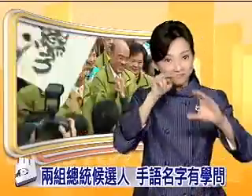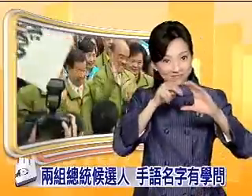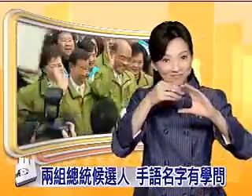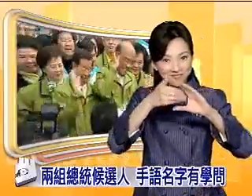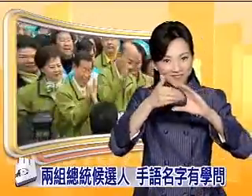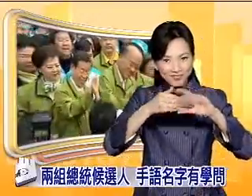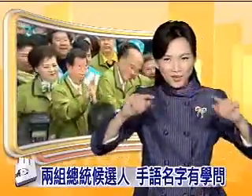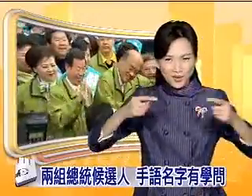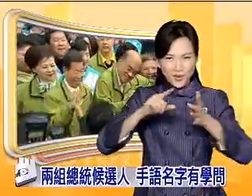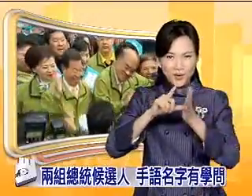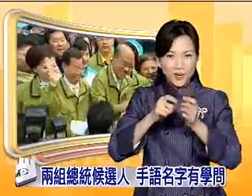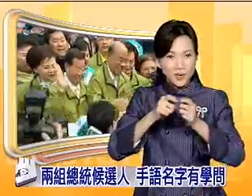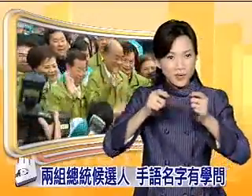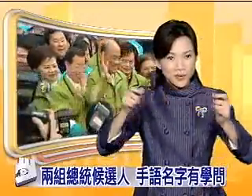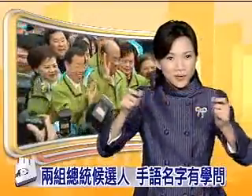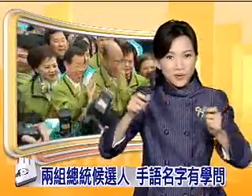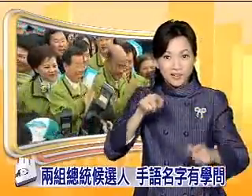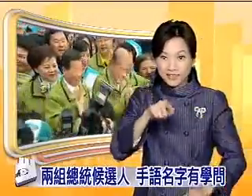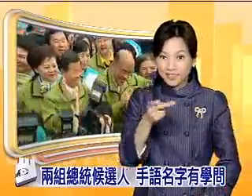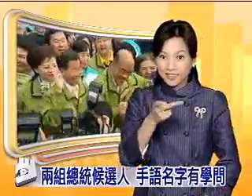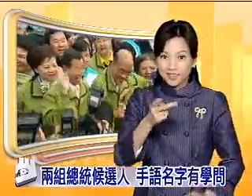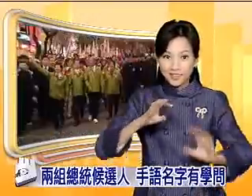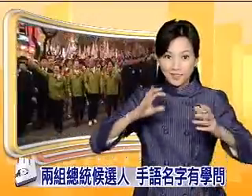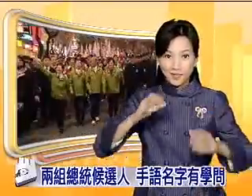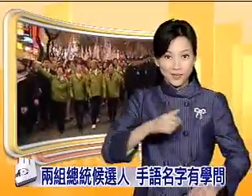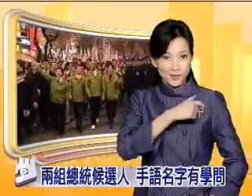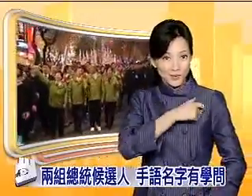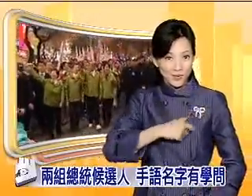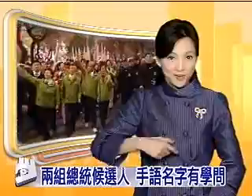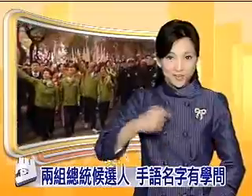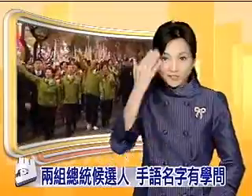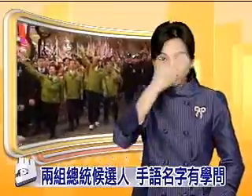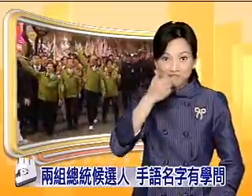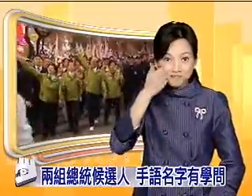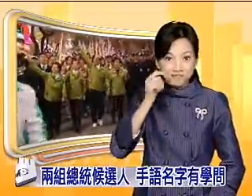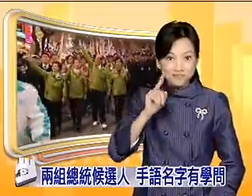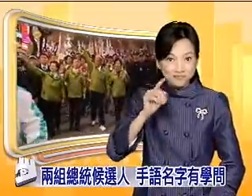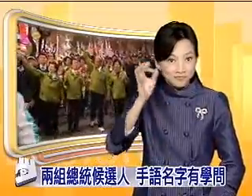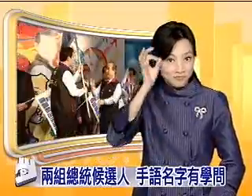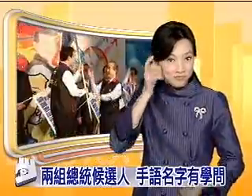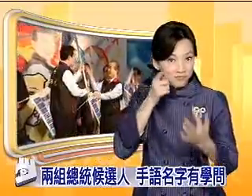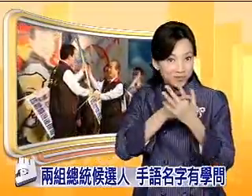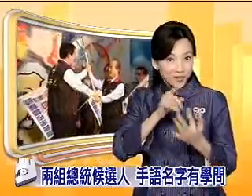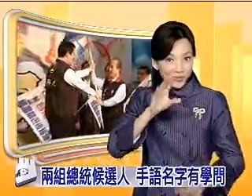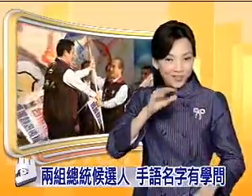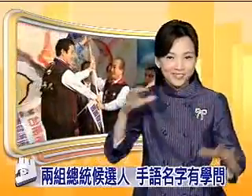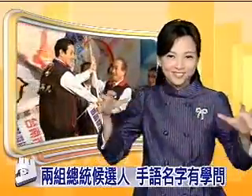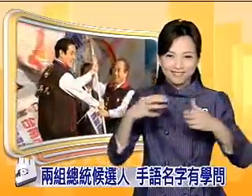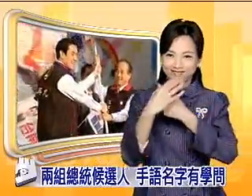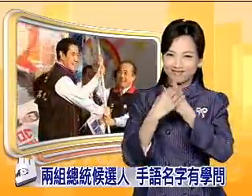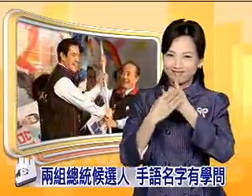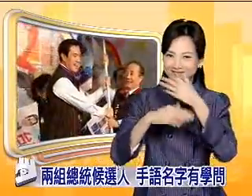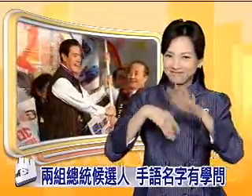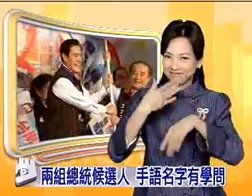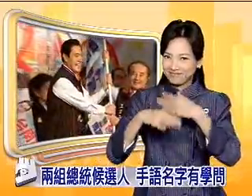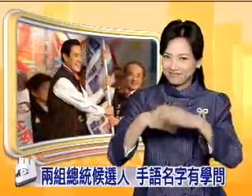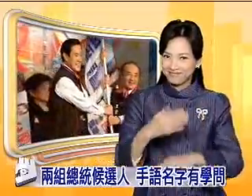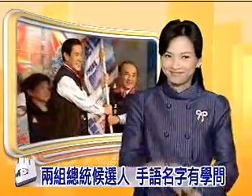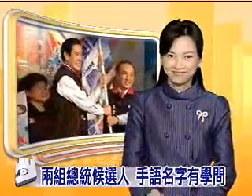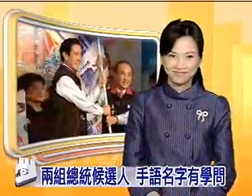松一下看了这么久的电视辩论你应该知道两组总统候选人的名字首语应该怎么比呢现在一起动手来学学